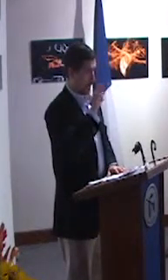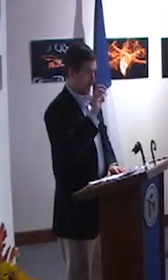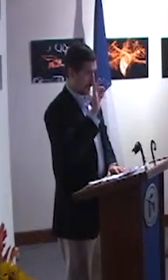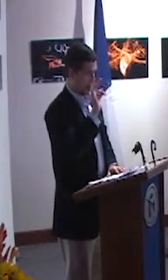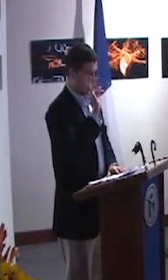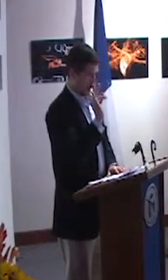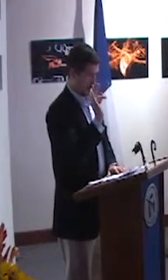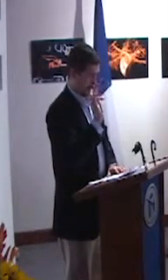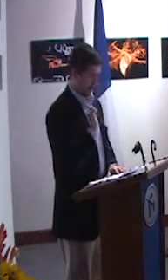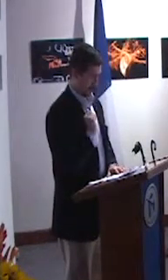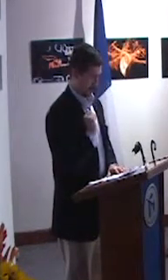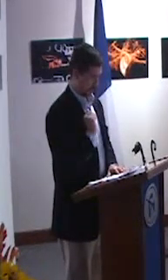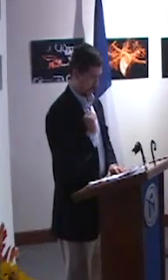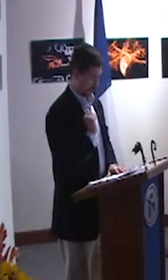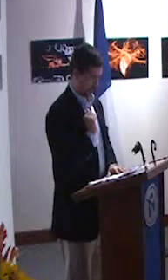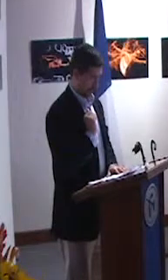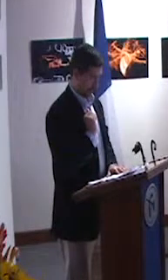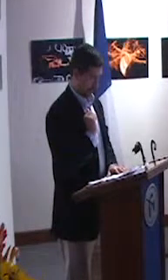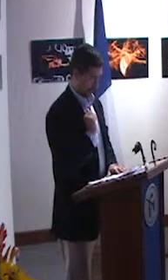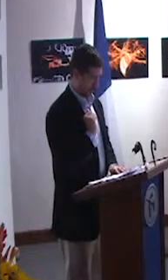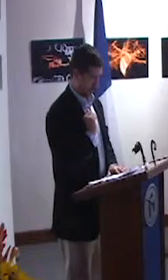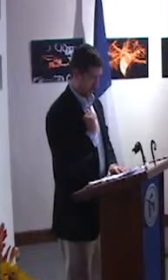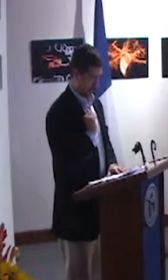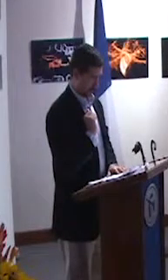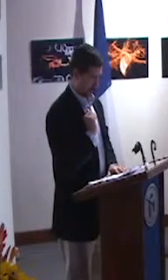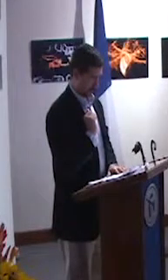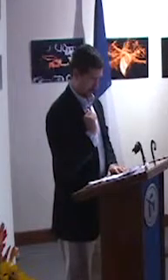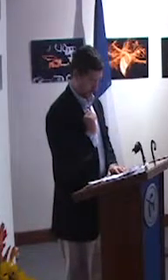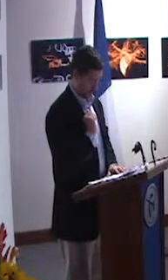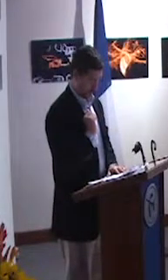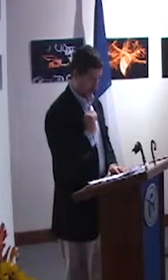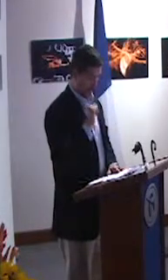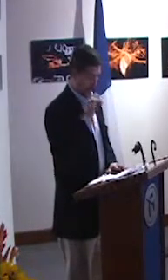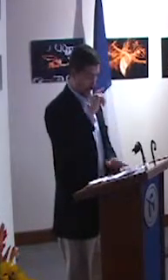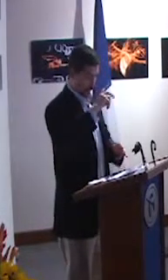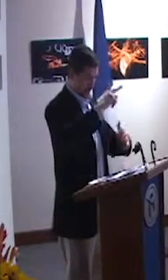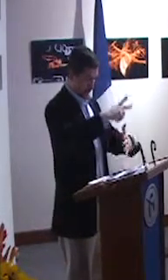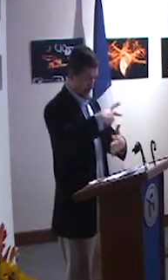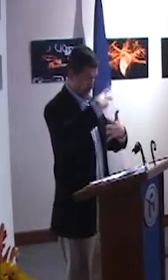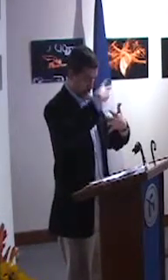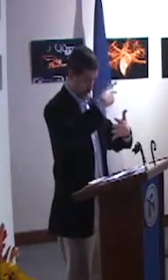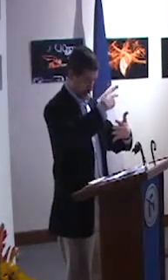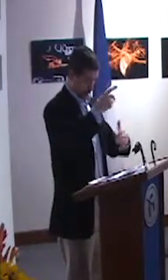después vamos a escuchar la conferencia de integración.